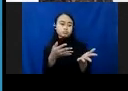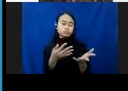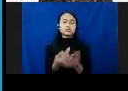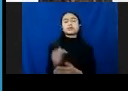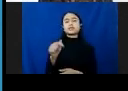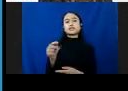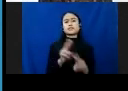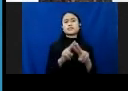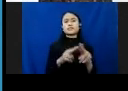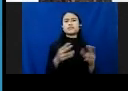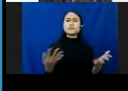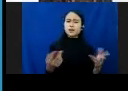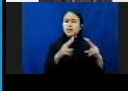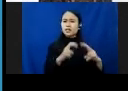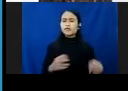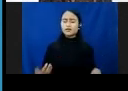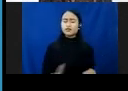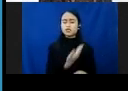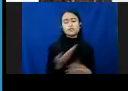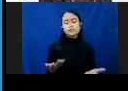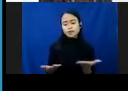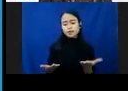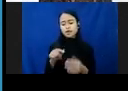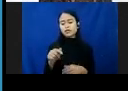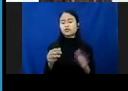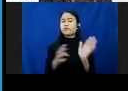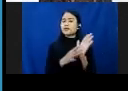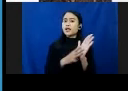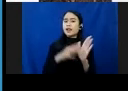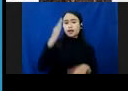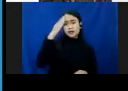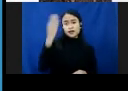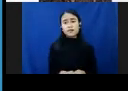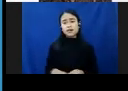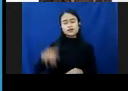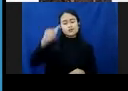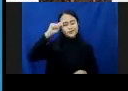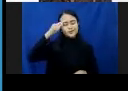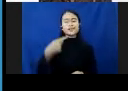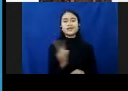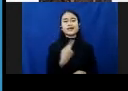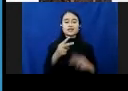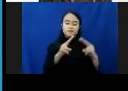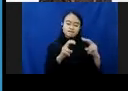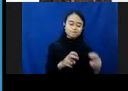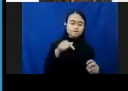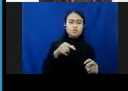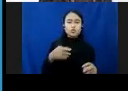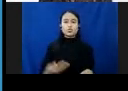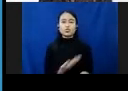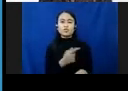identifikasi kolbannya bagaimana? Ini kan jadi masalah. Kenapa? Kesulitan juga kita mengidentifikasi kolban ada di mana.